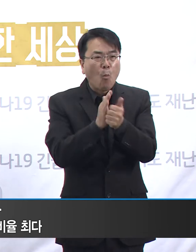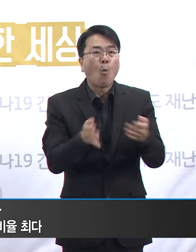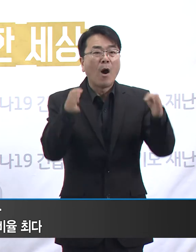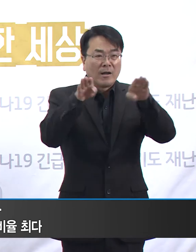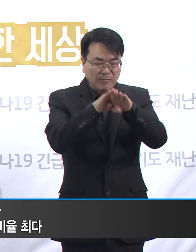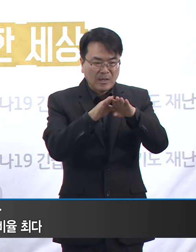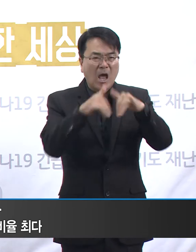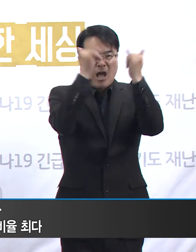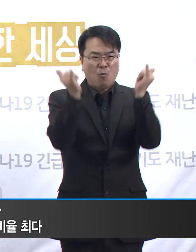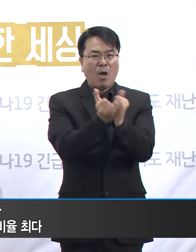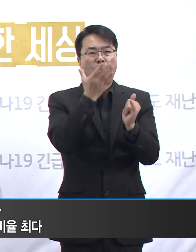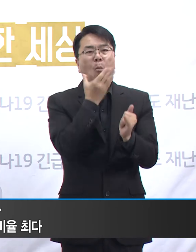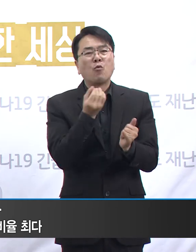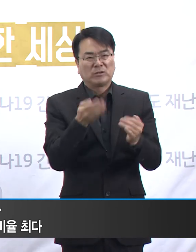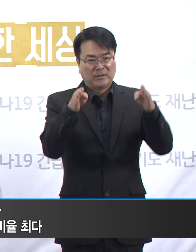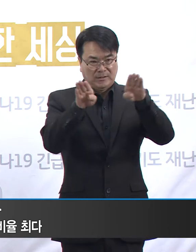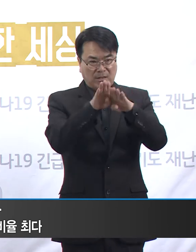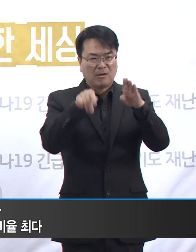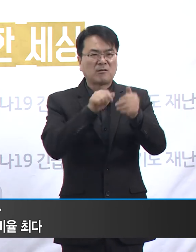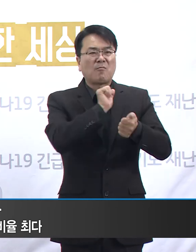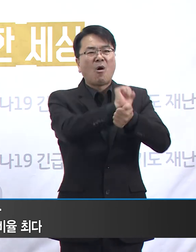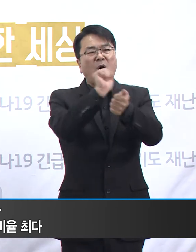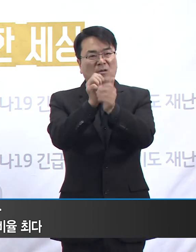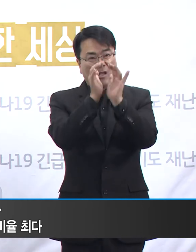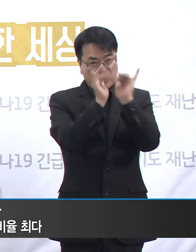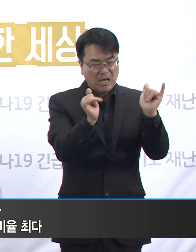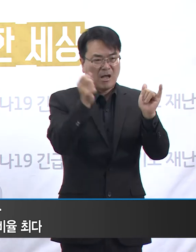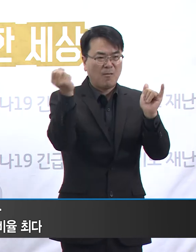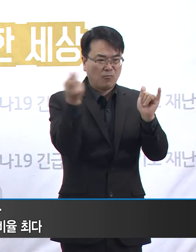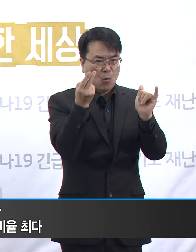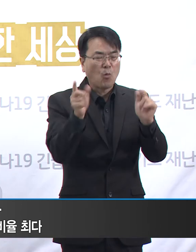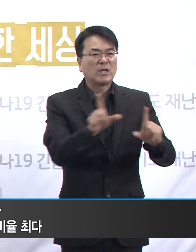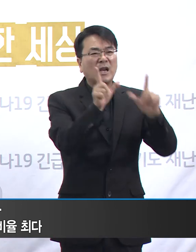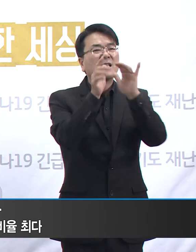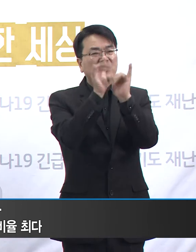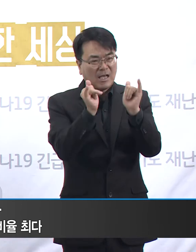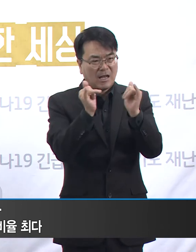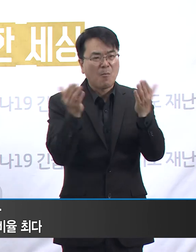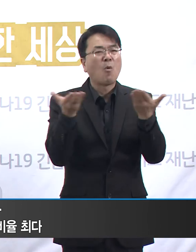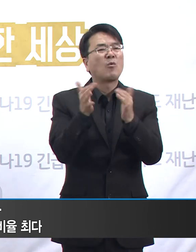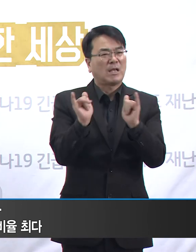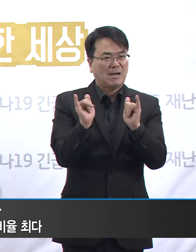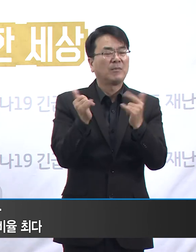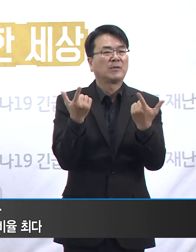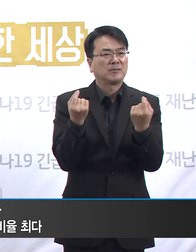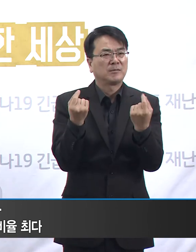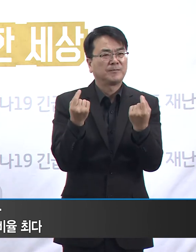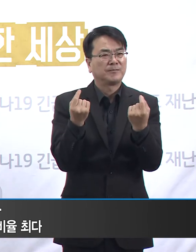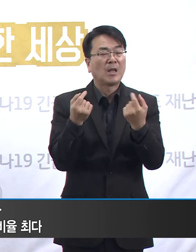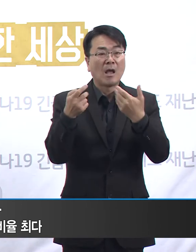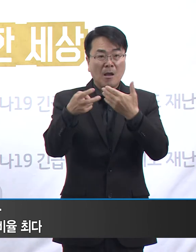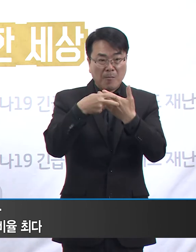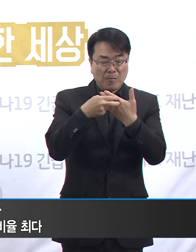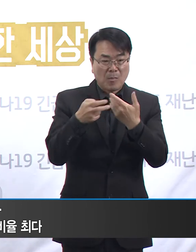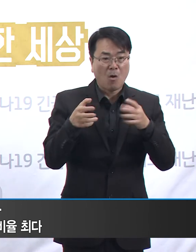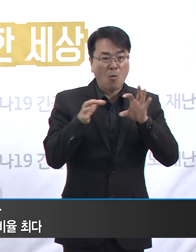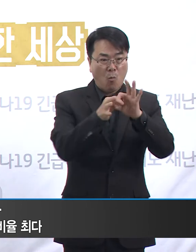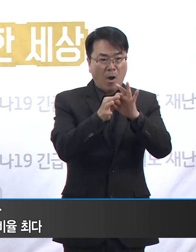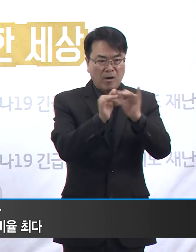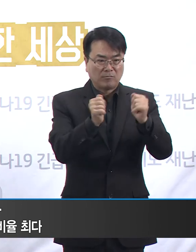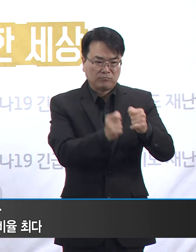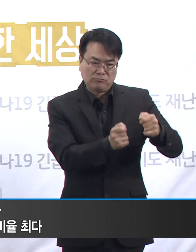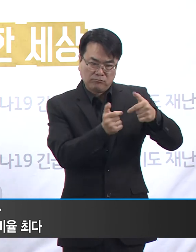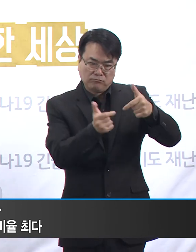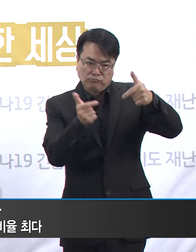사회복지시설 등에서 감염된 환자와 입소자들입니다. 의료 관련 감염의 증가 추세 역시